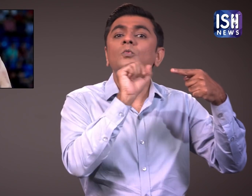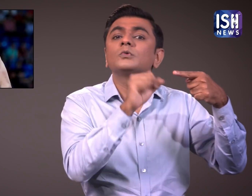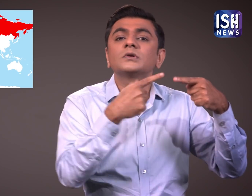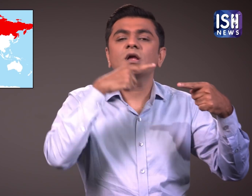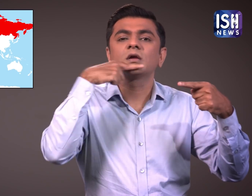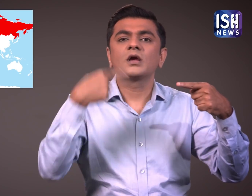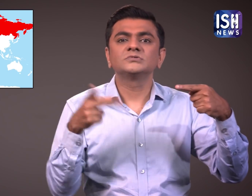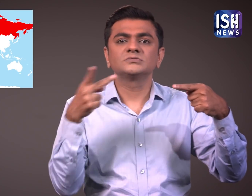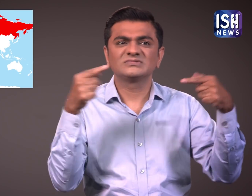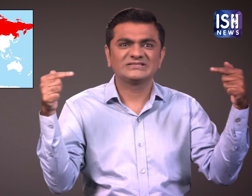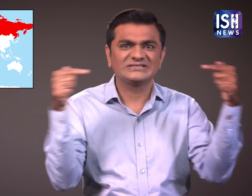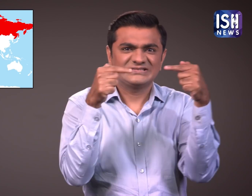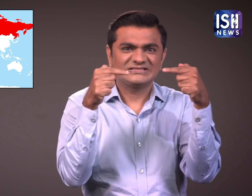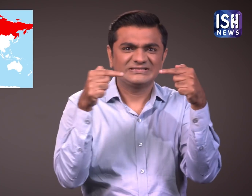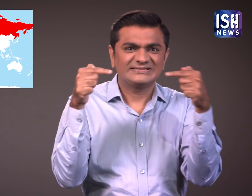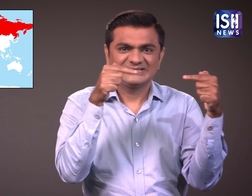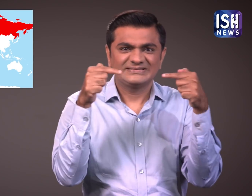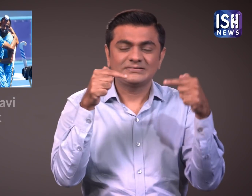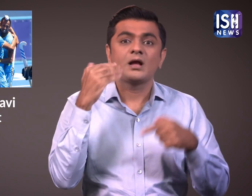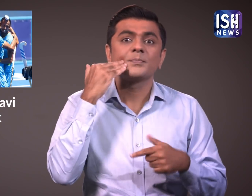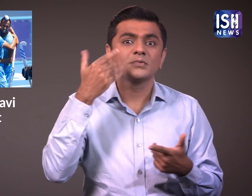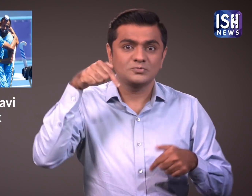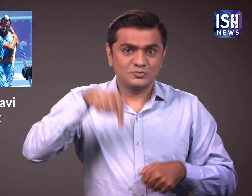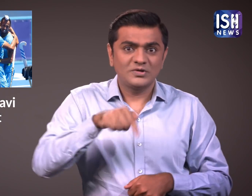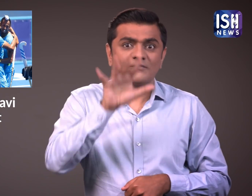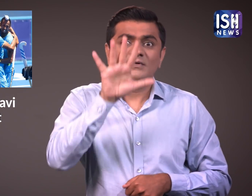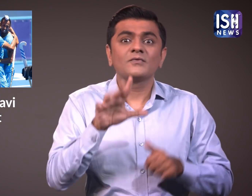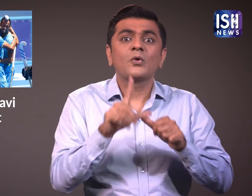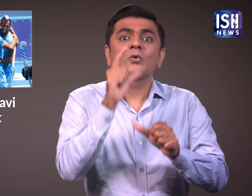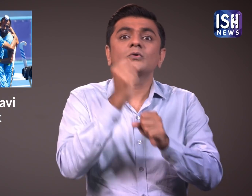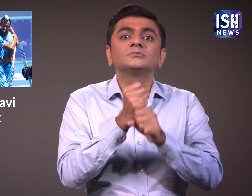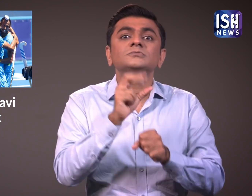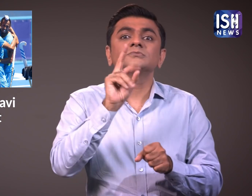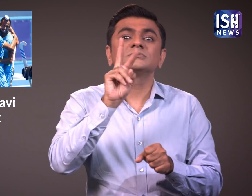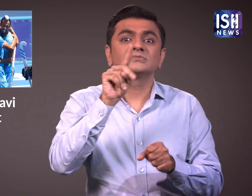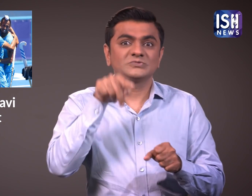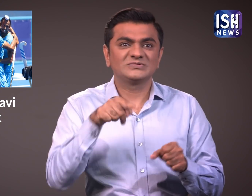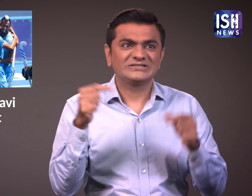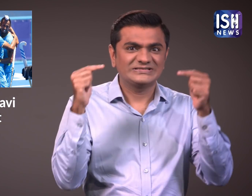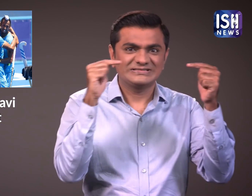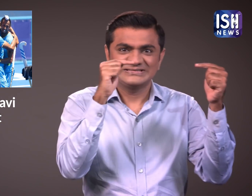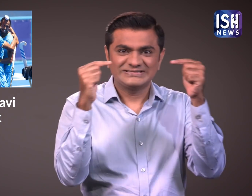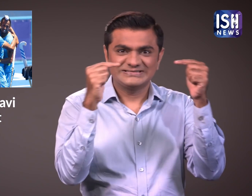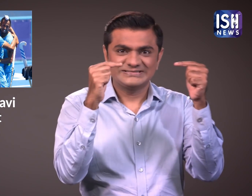होगा।